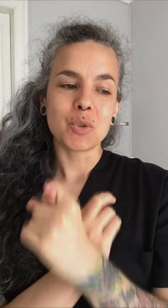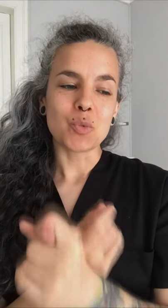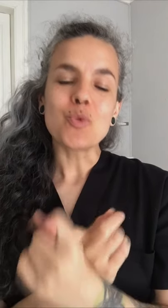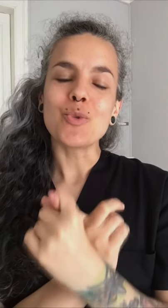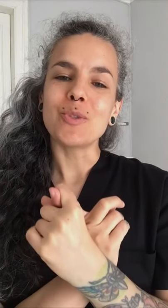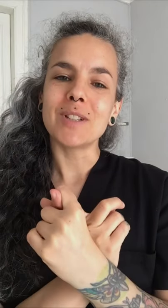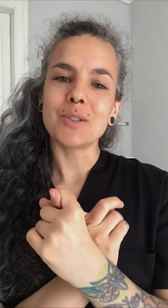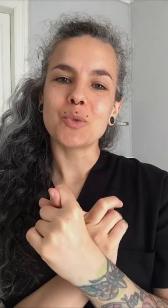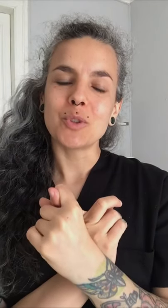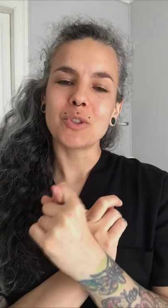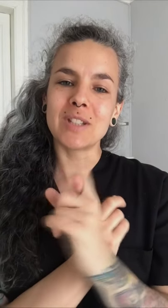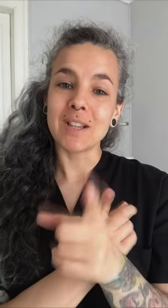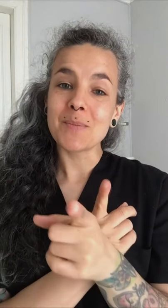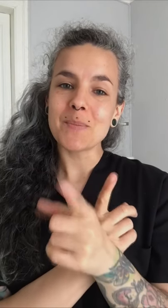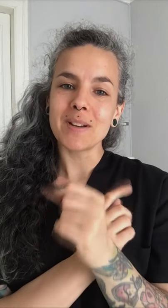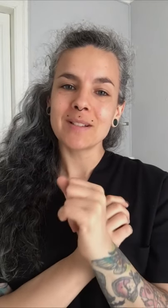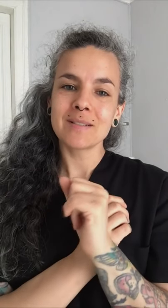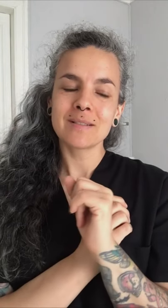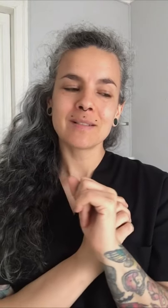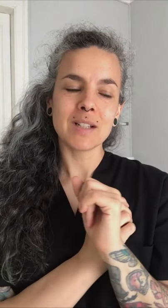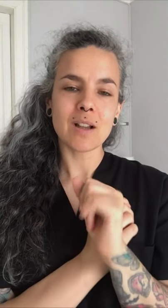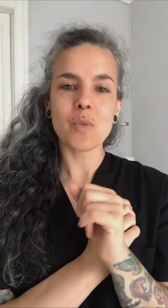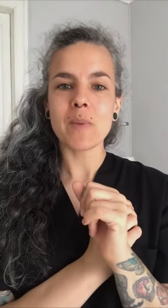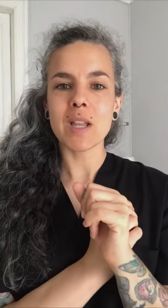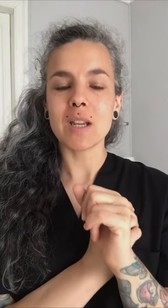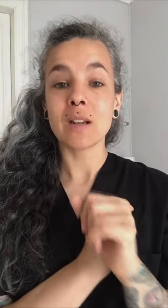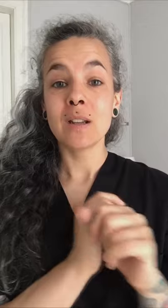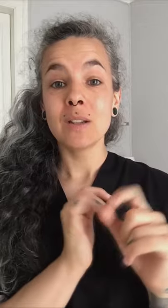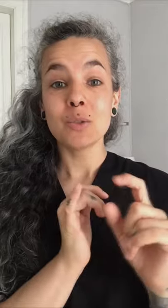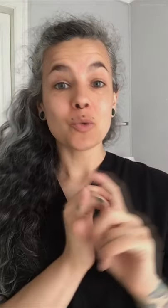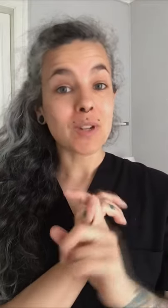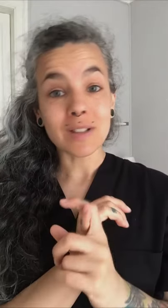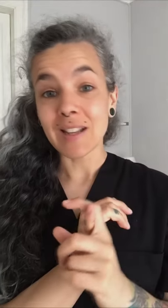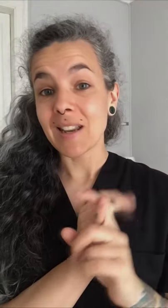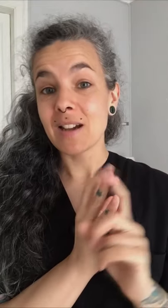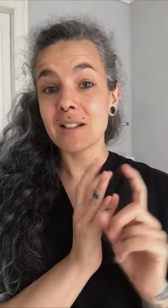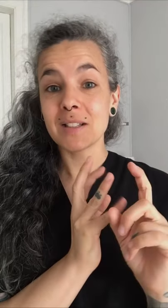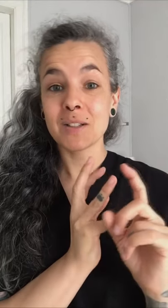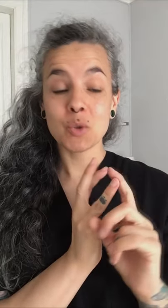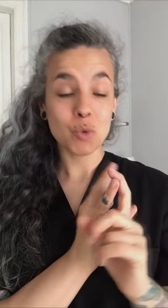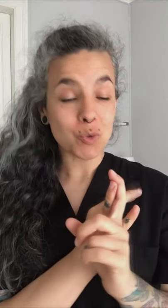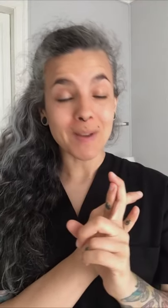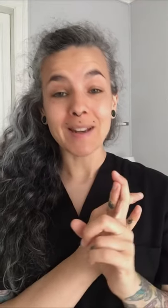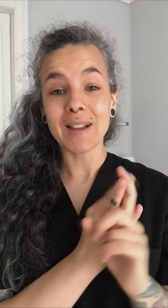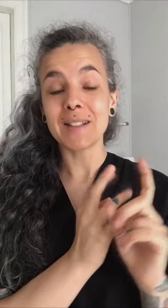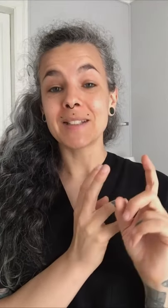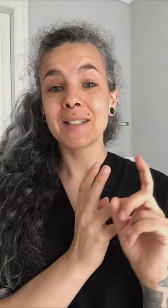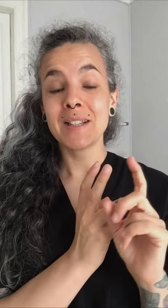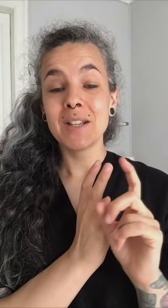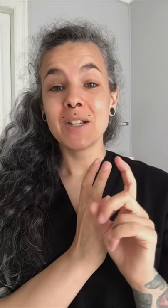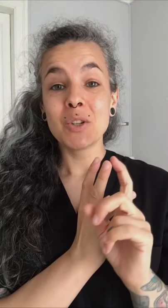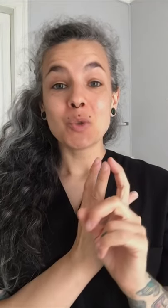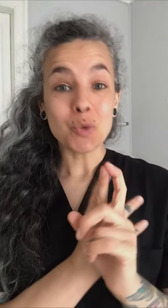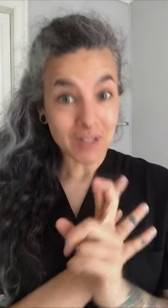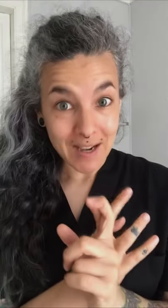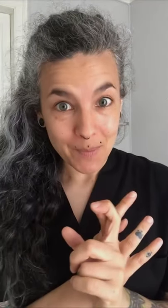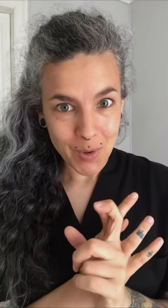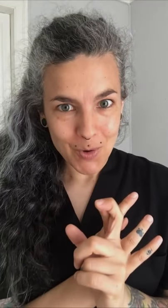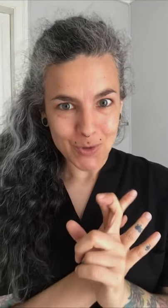estos músculos y a estos huesos siempre les acompañan sus arterias, sus venas, sus nervios,